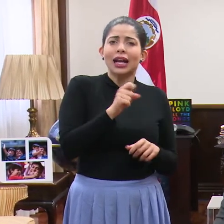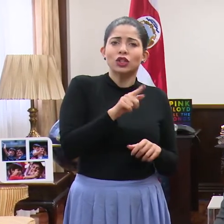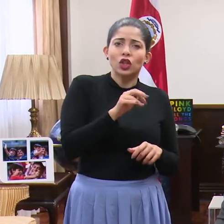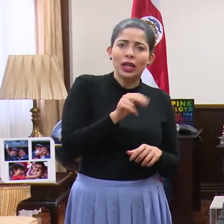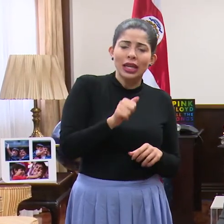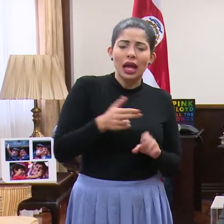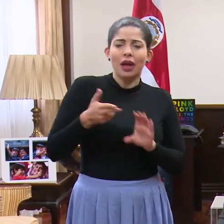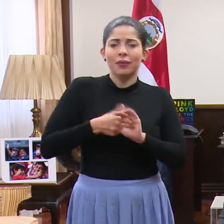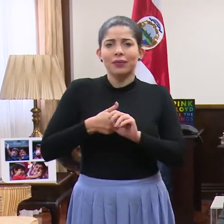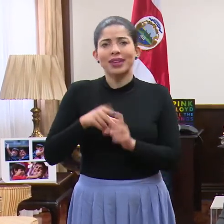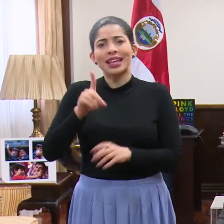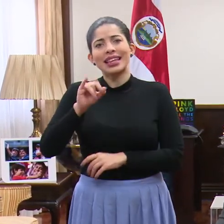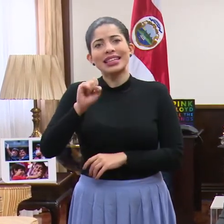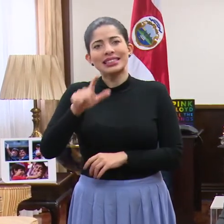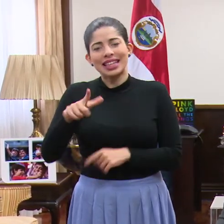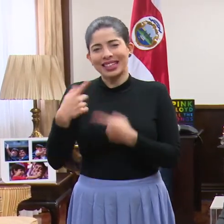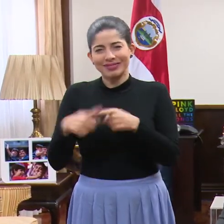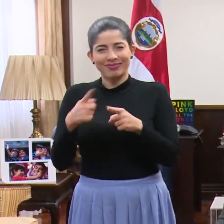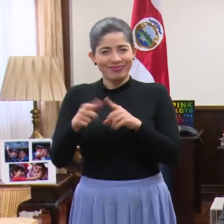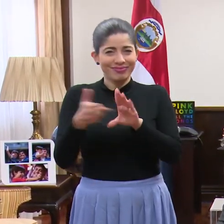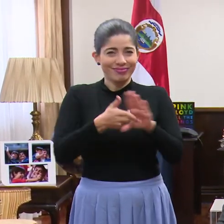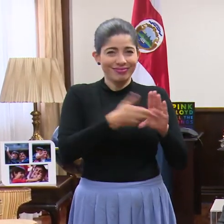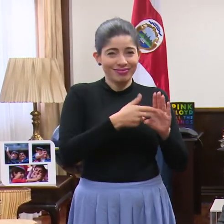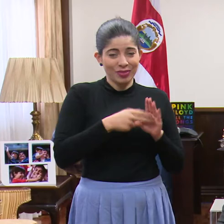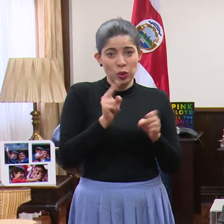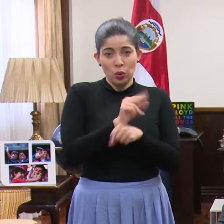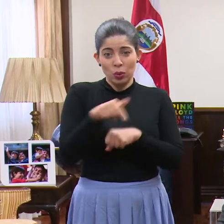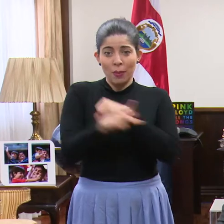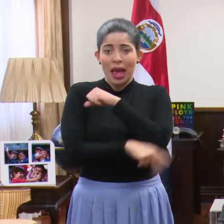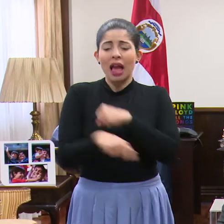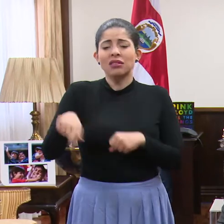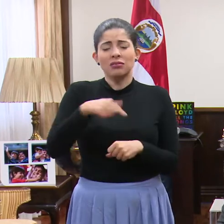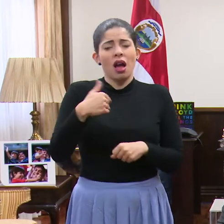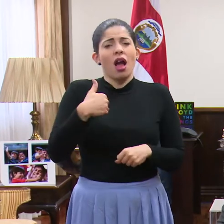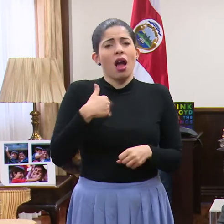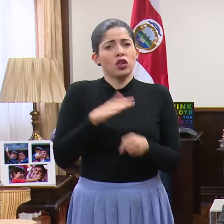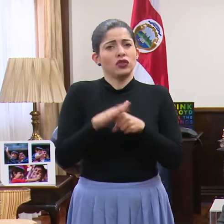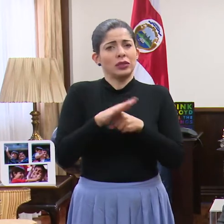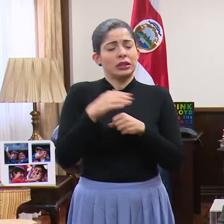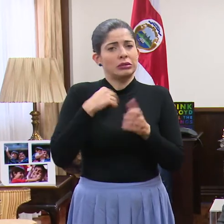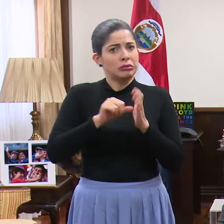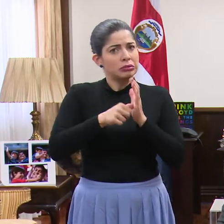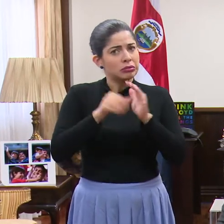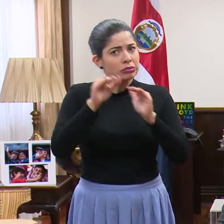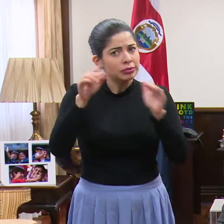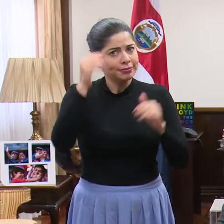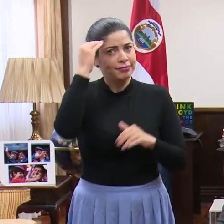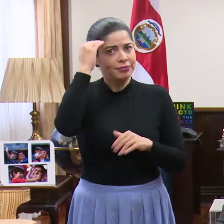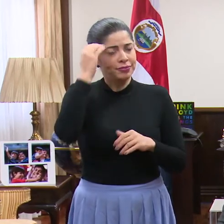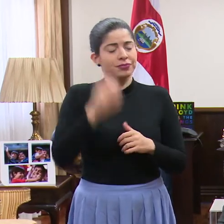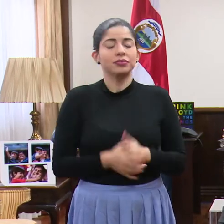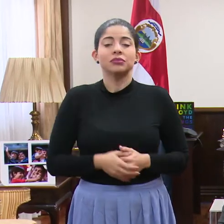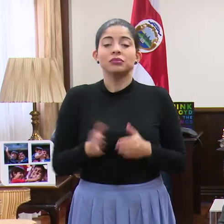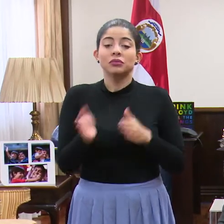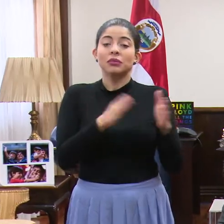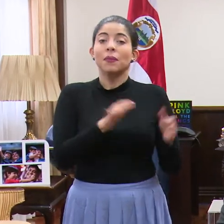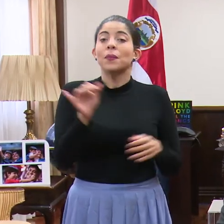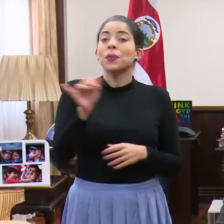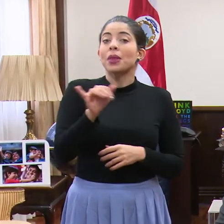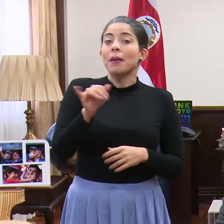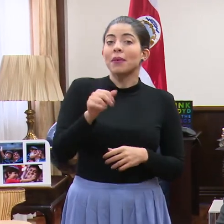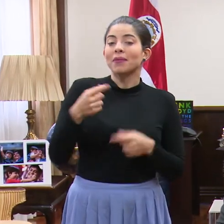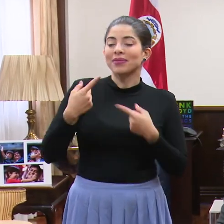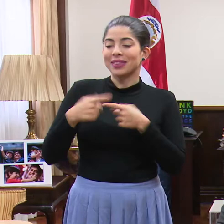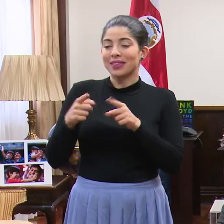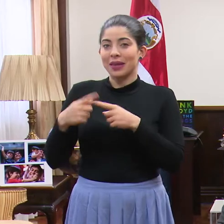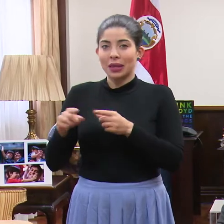diésel, de los distintos combustibles que se utilizan en el país. Eso quiero subrayar. También por las distintas